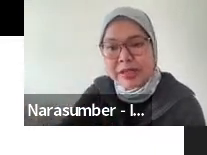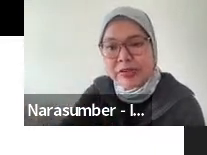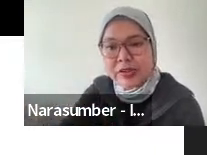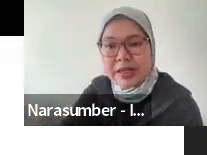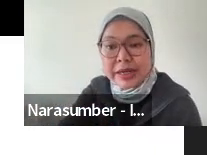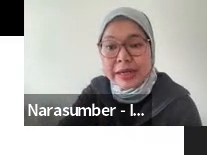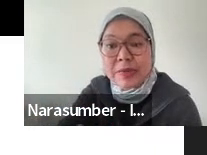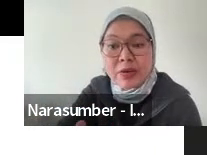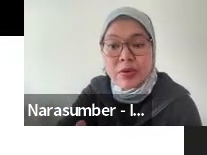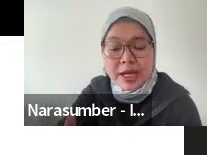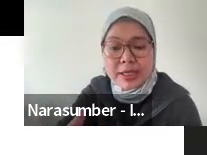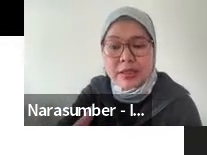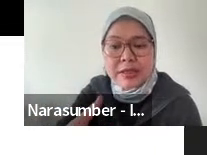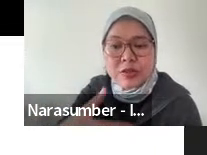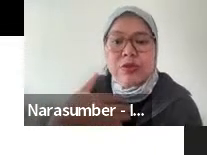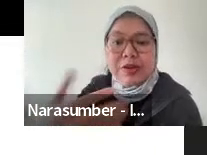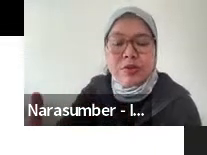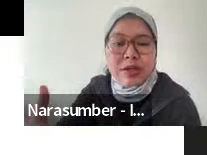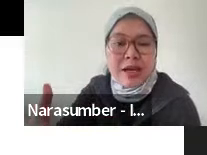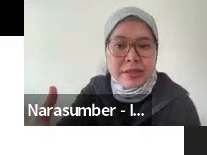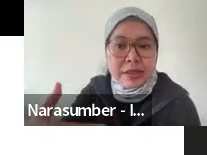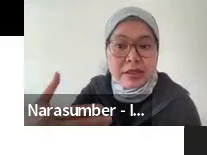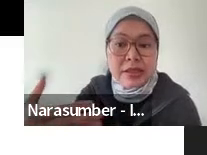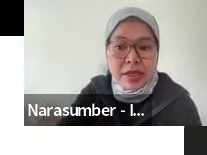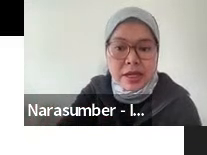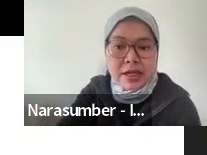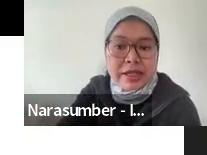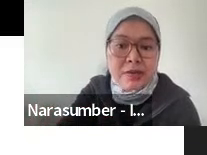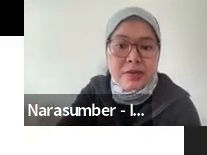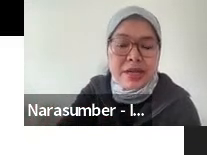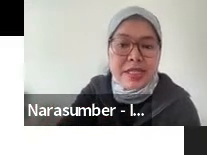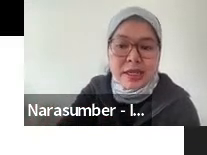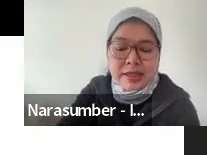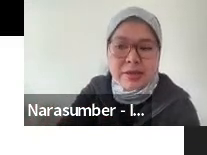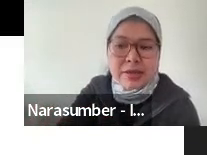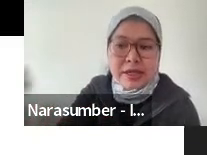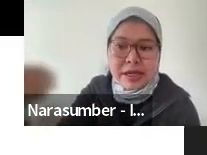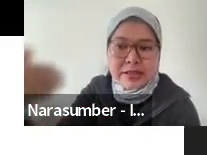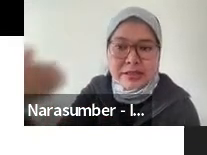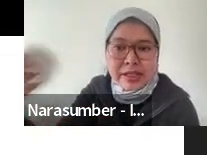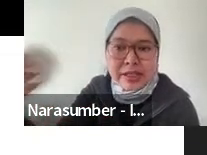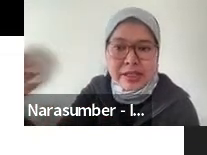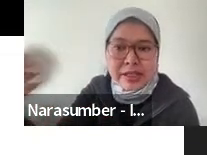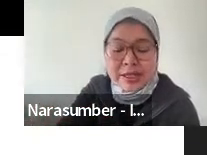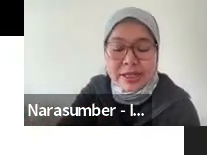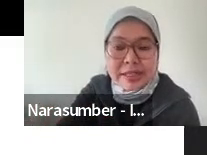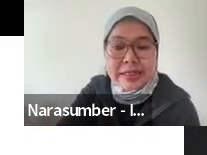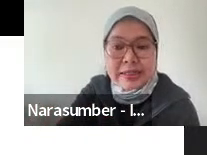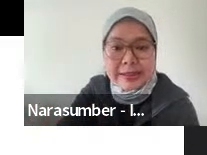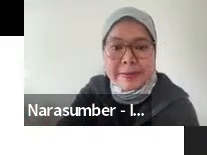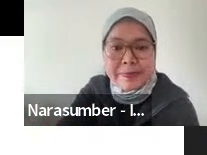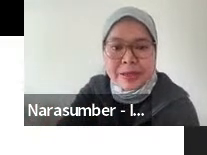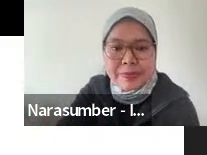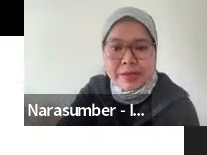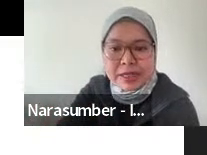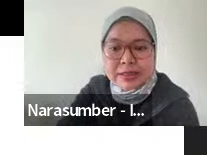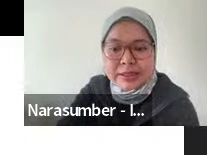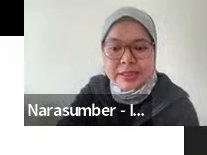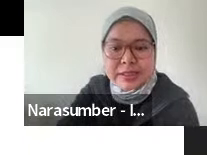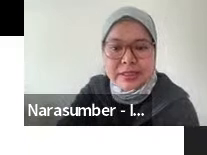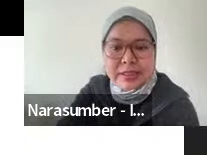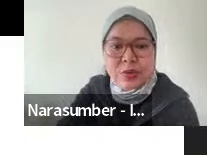di beberapa tahun berikutnya. Mereka melakukan survei tsunami seketika karena ingin mempelajari dengan rasa keingin tahuan yang sangat tinggi